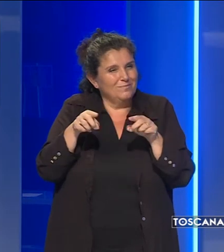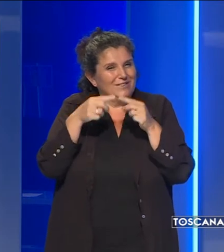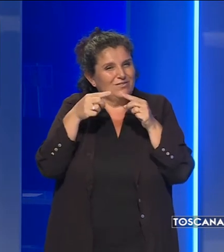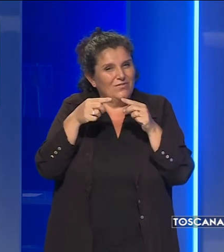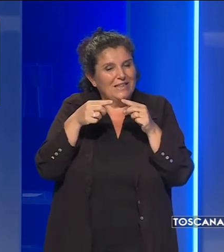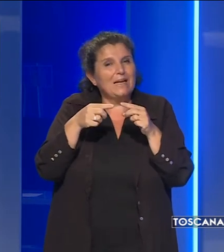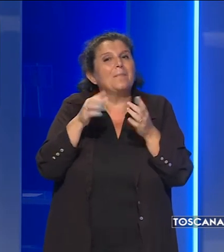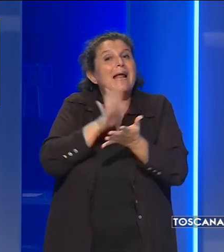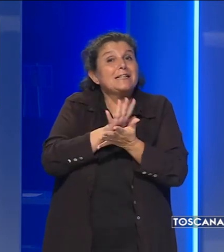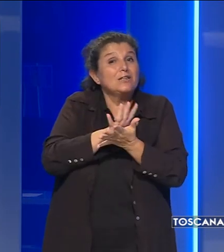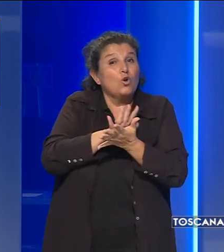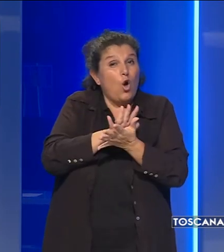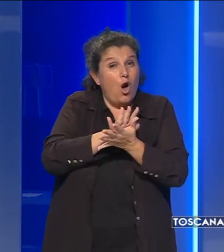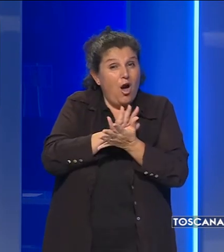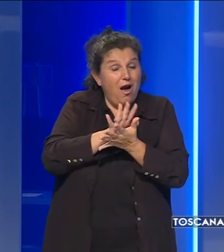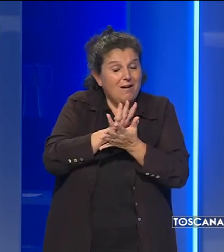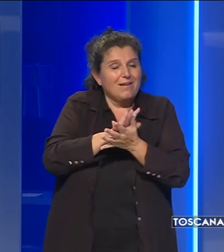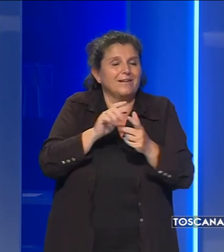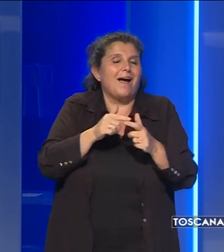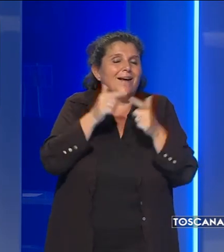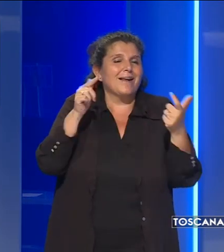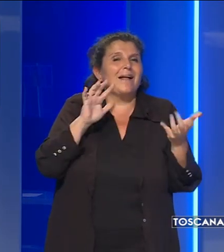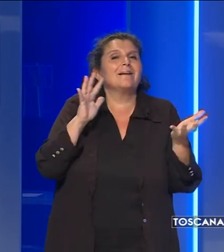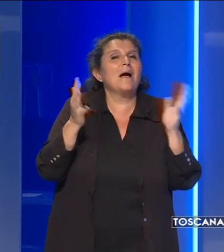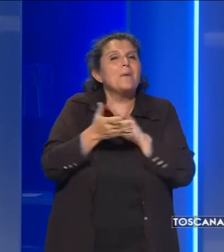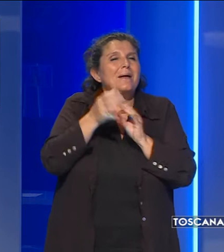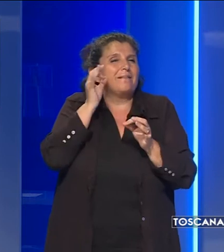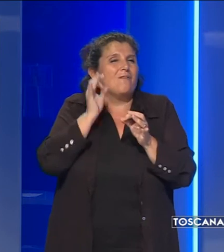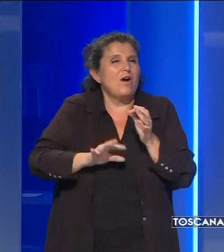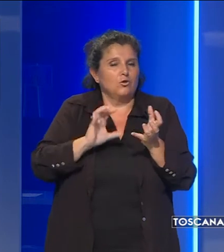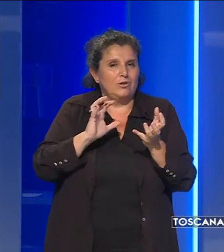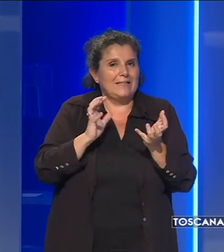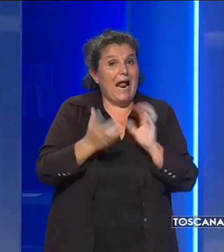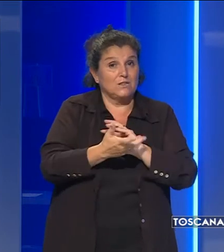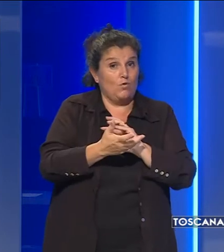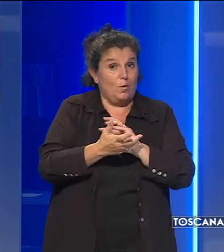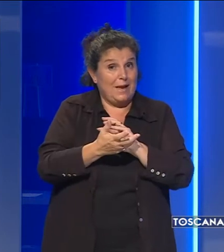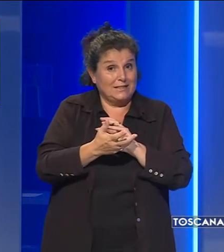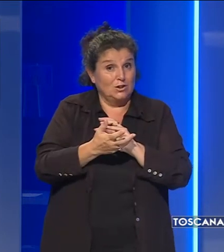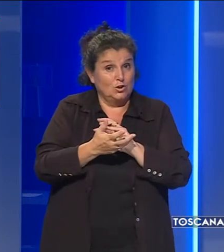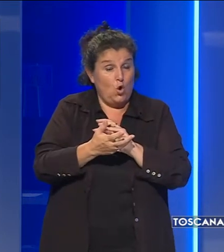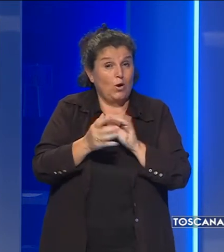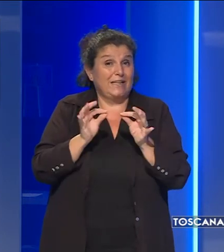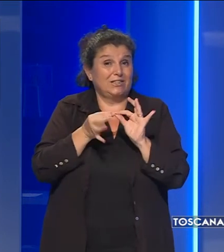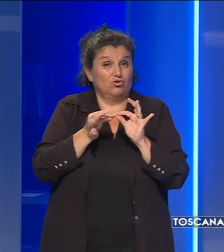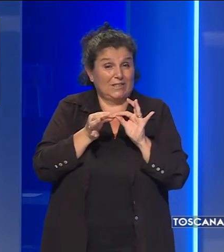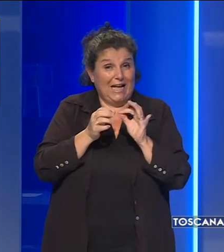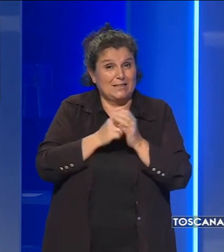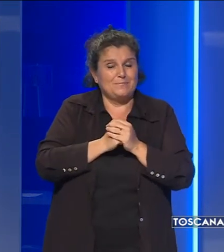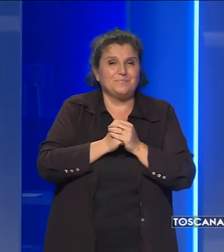'editoria, segnato da grandi cambiamenti e veloci trasformazioni in ambito digitale.